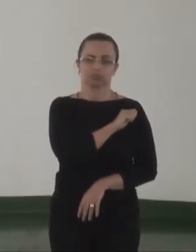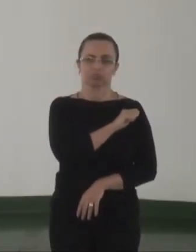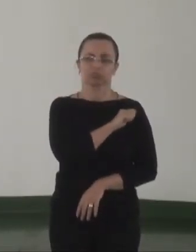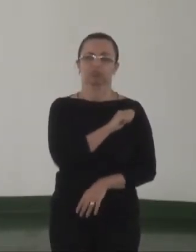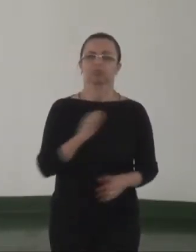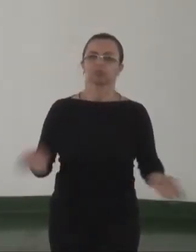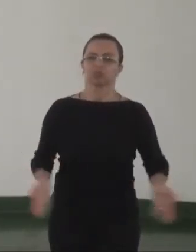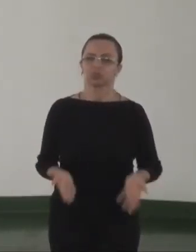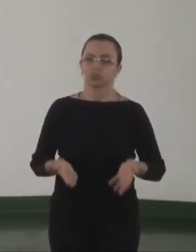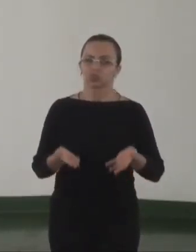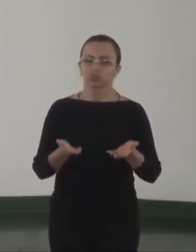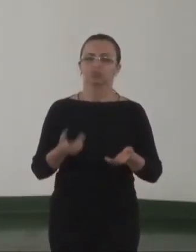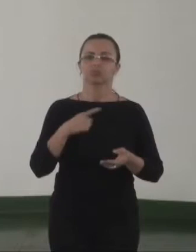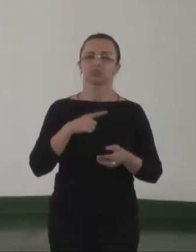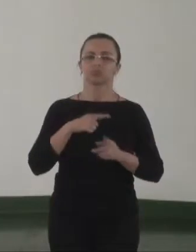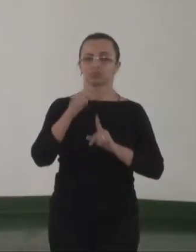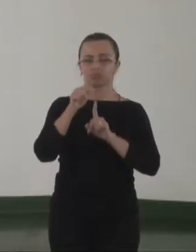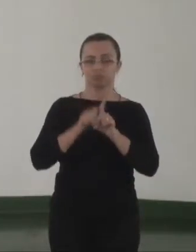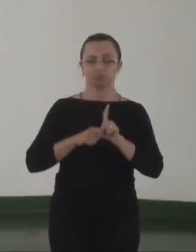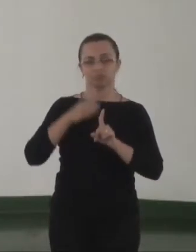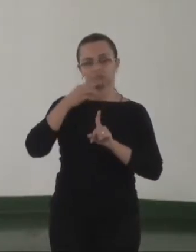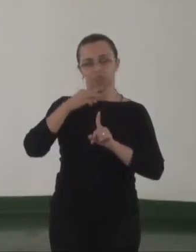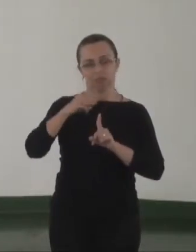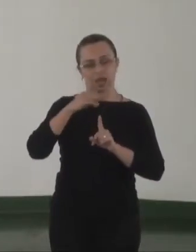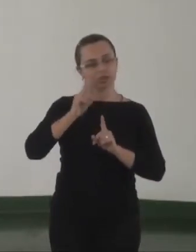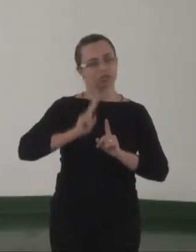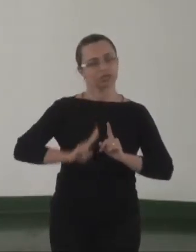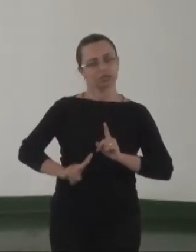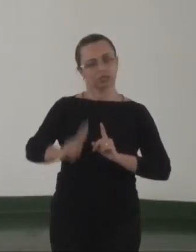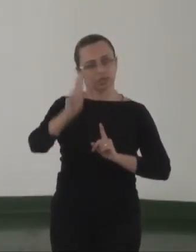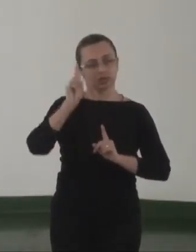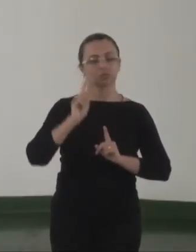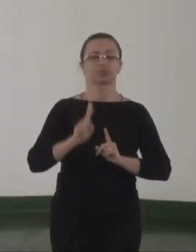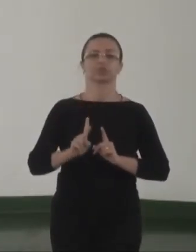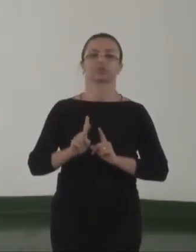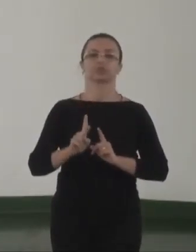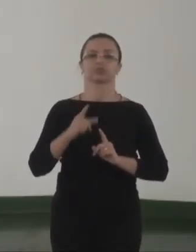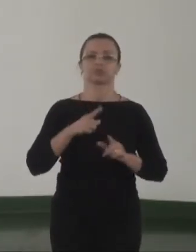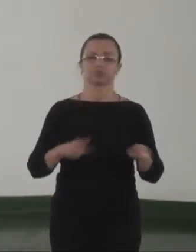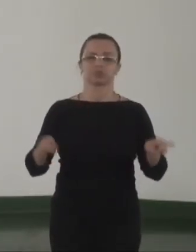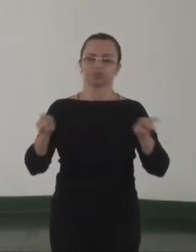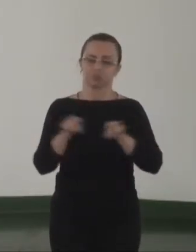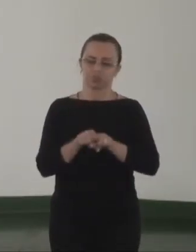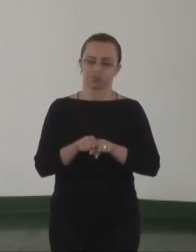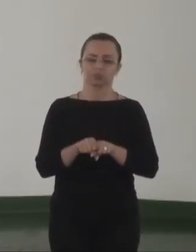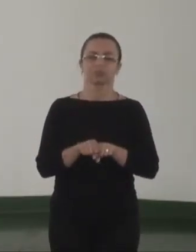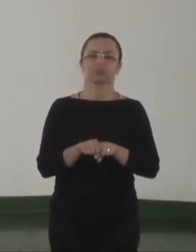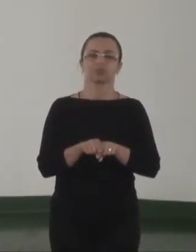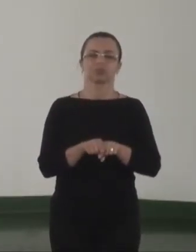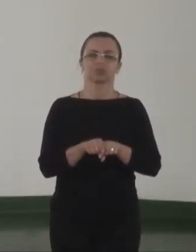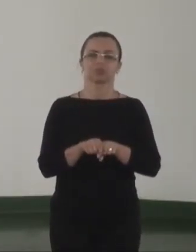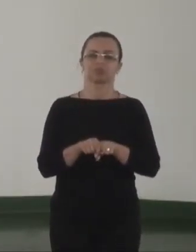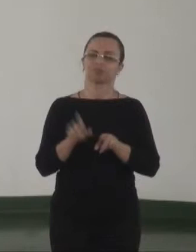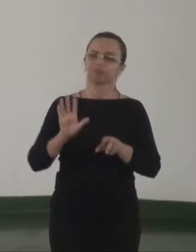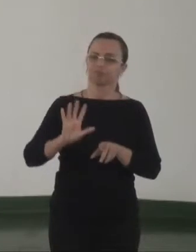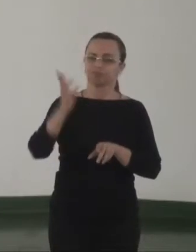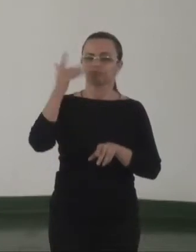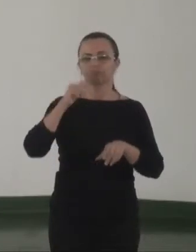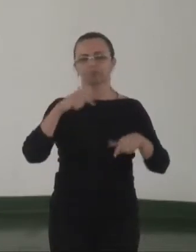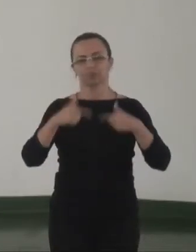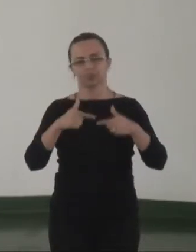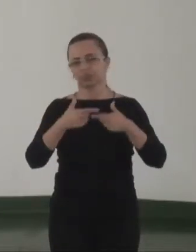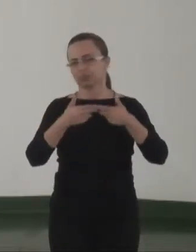Promover durante o mês de março, todo mês de março, em parceria com os movimentos sociais. Eventos e